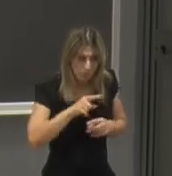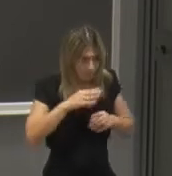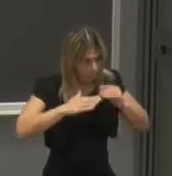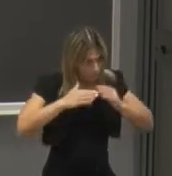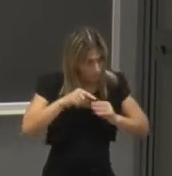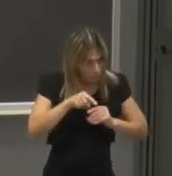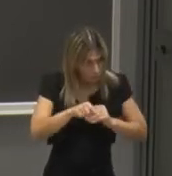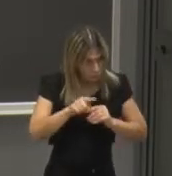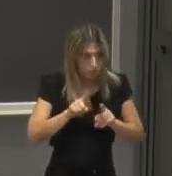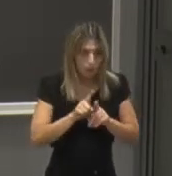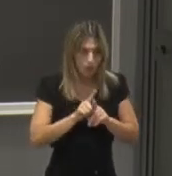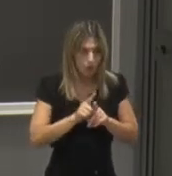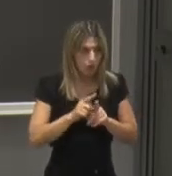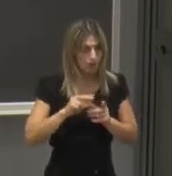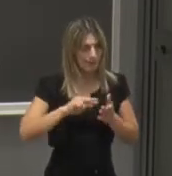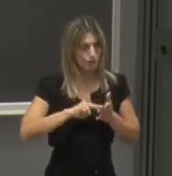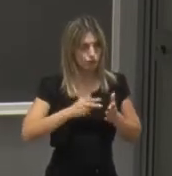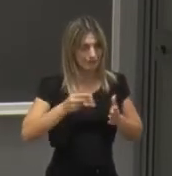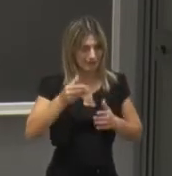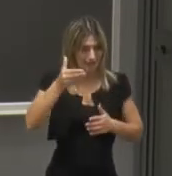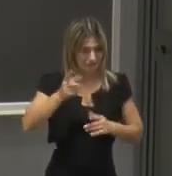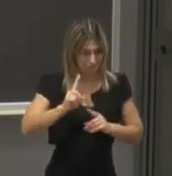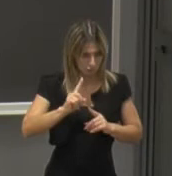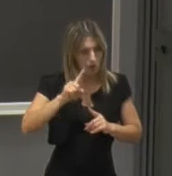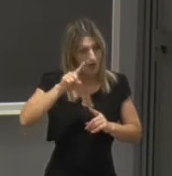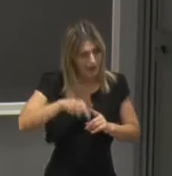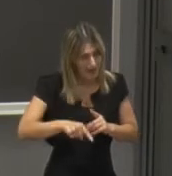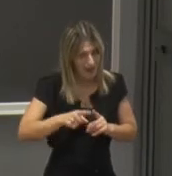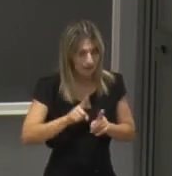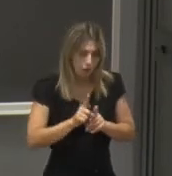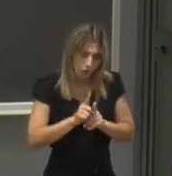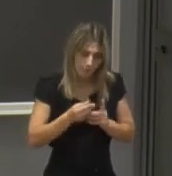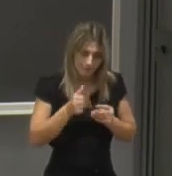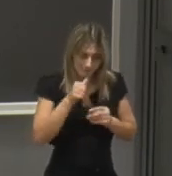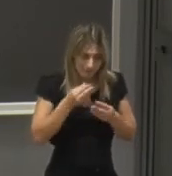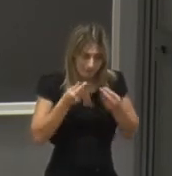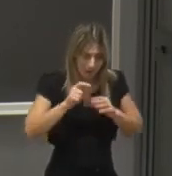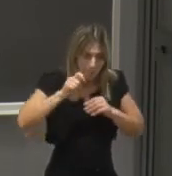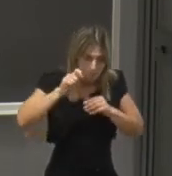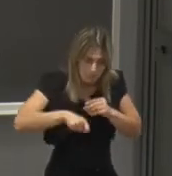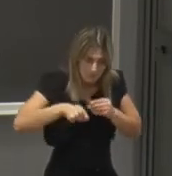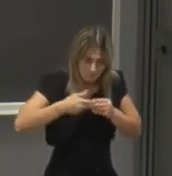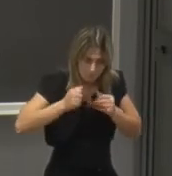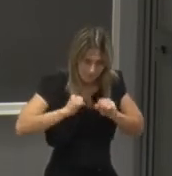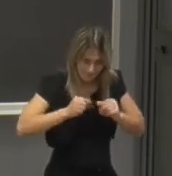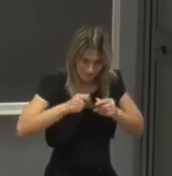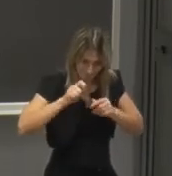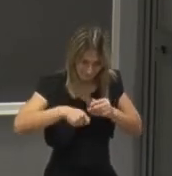fu soltanto un'opera altamente ingegneristica fu anche l'avvio della moderna